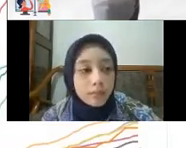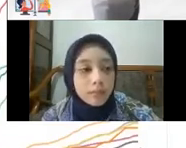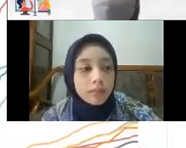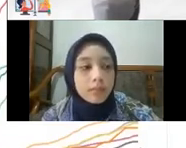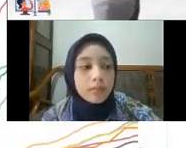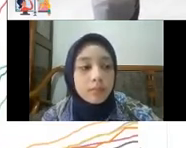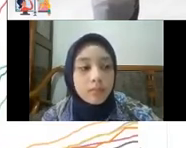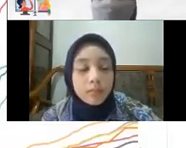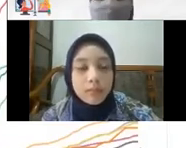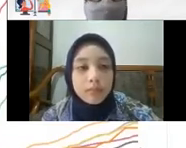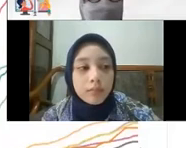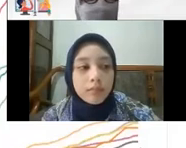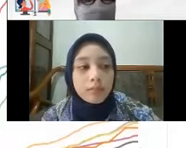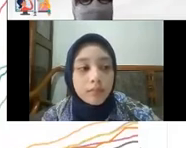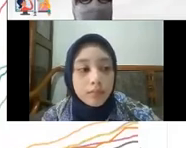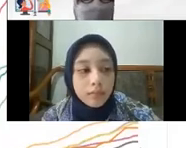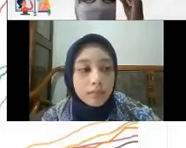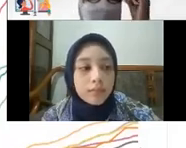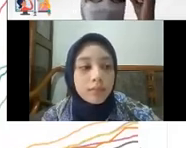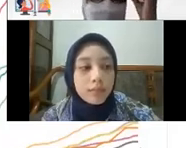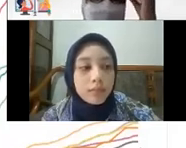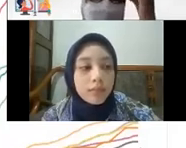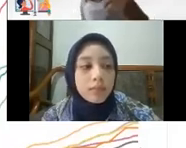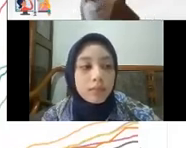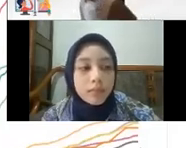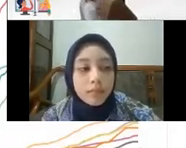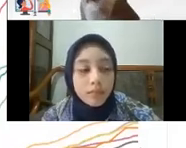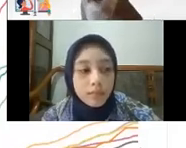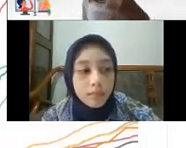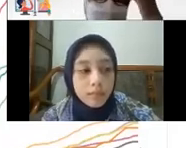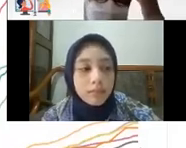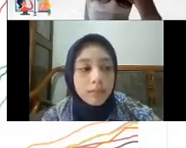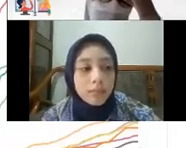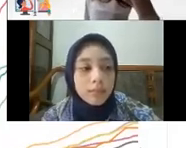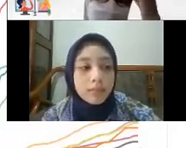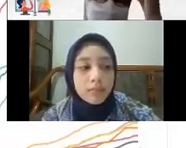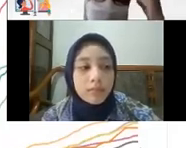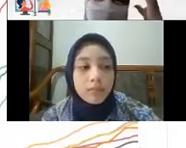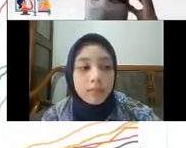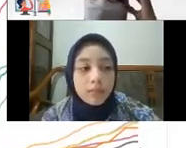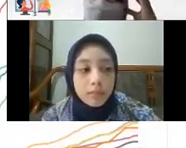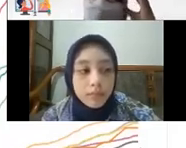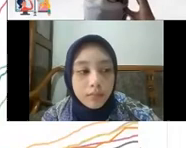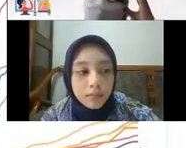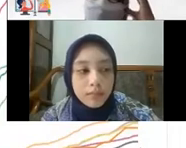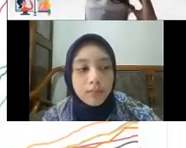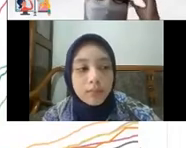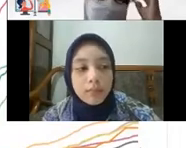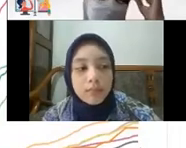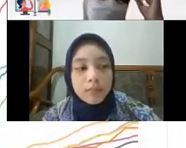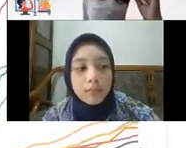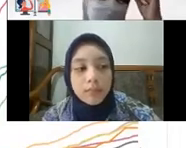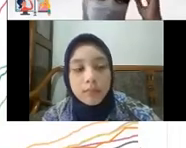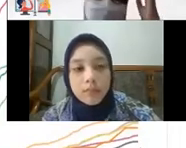Tentunya menyelesaikan vaksin 1 dan vaksin 2 Supaya terbentuk imunitasnya Sehingga manakala terkena pun